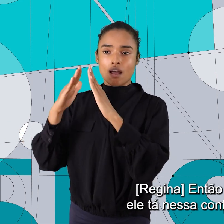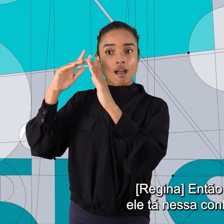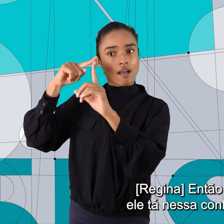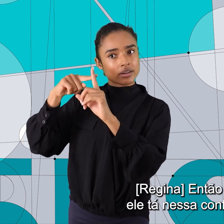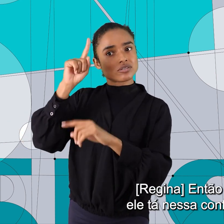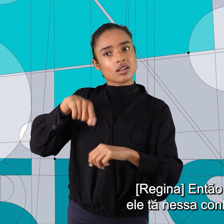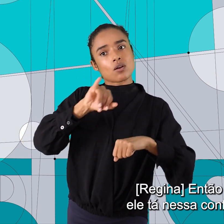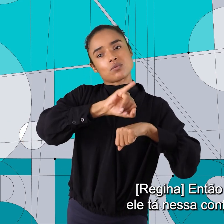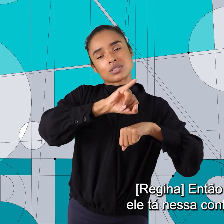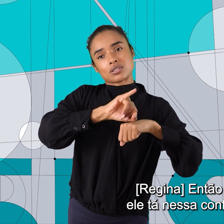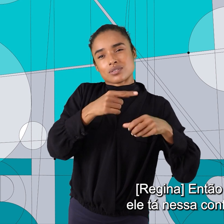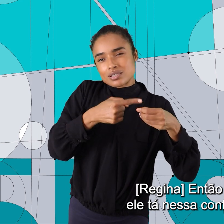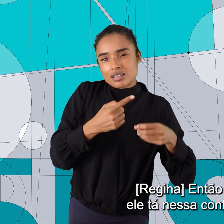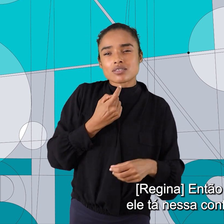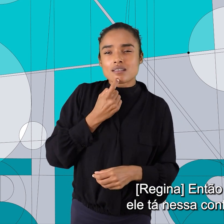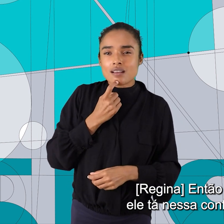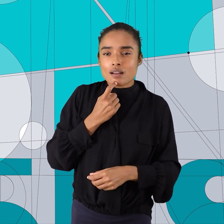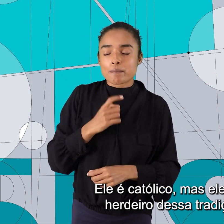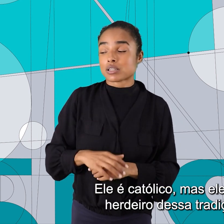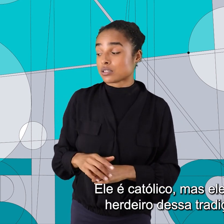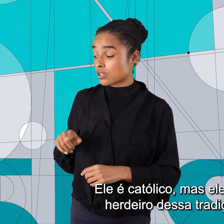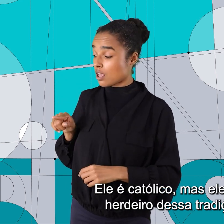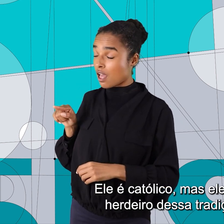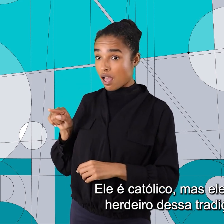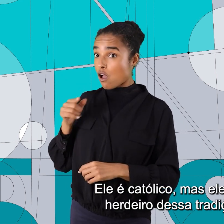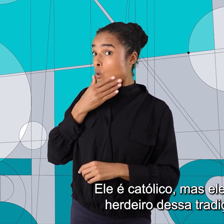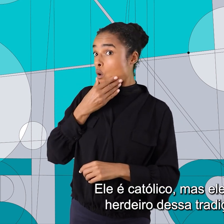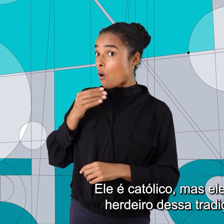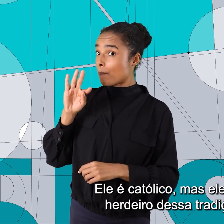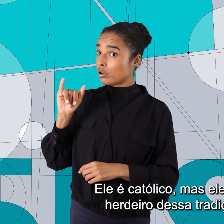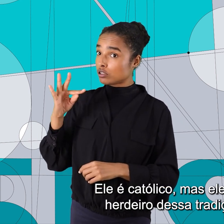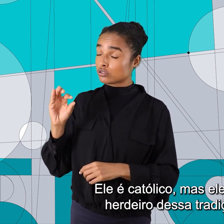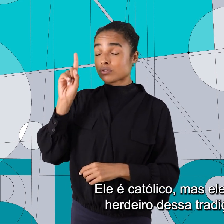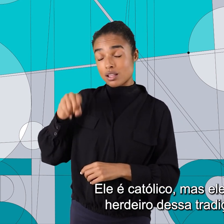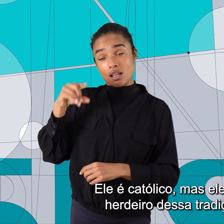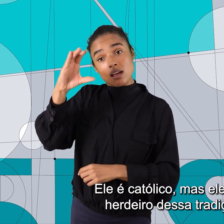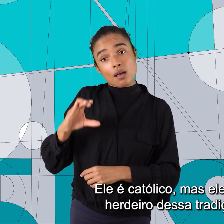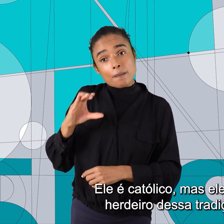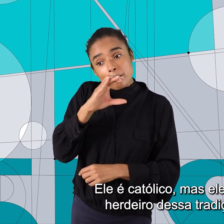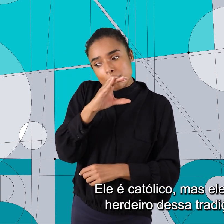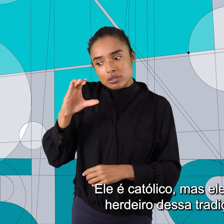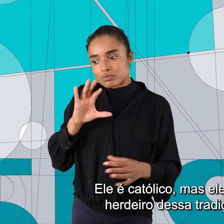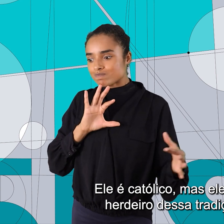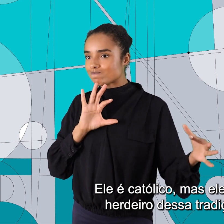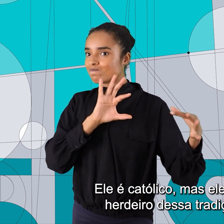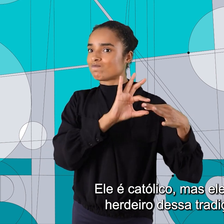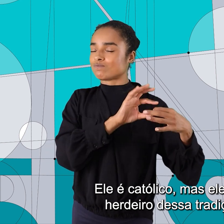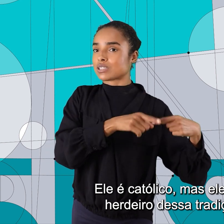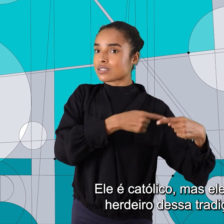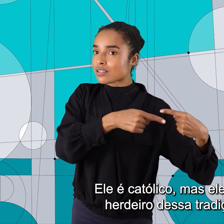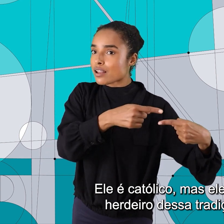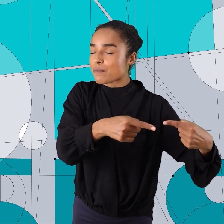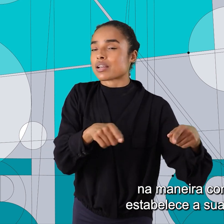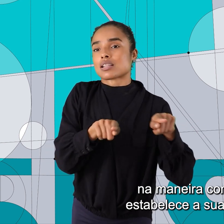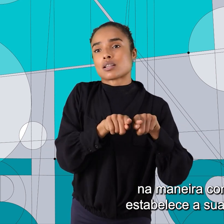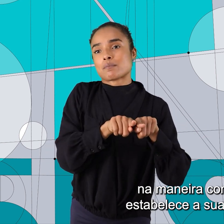Então, o Tito, ele está nessa confluência. Ele é católico, mas ele é fortemente herdeiro dessa tradição